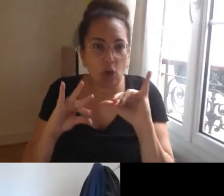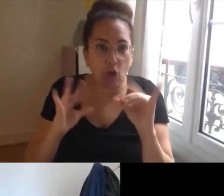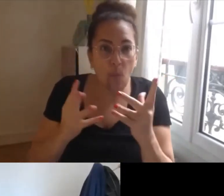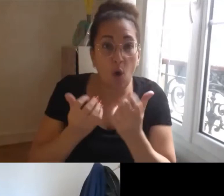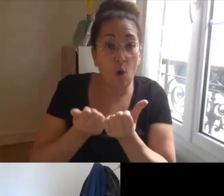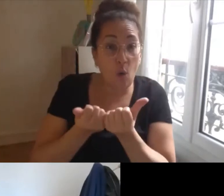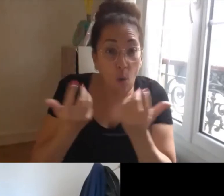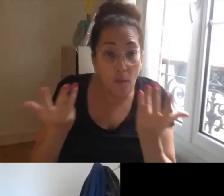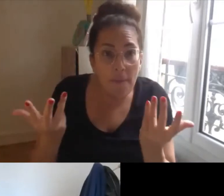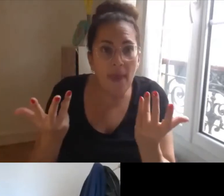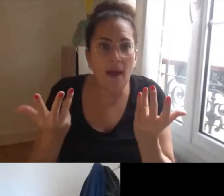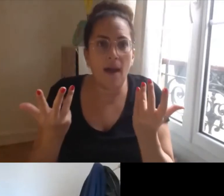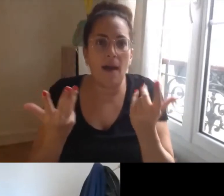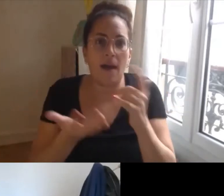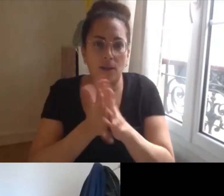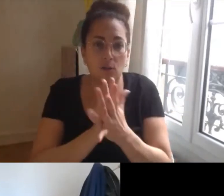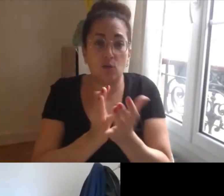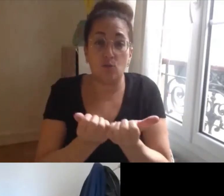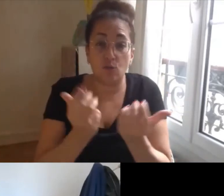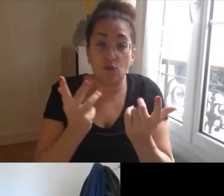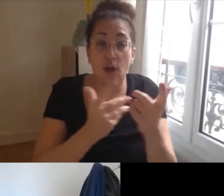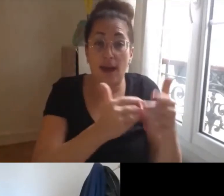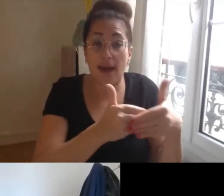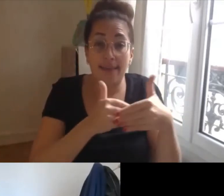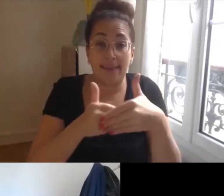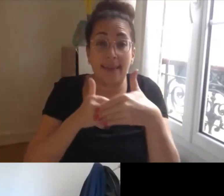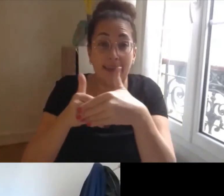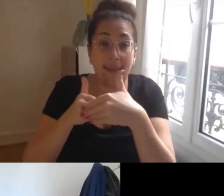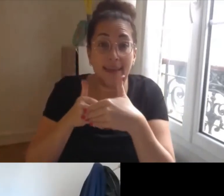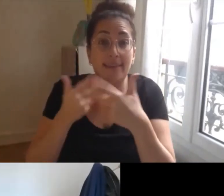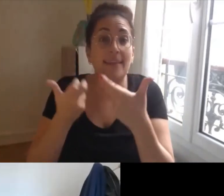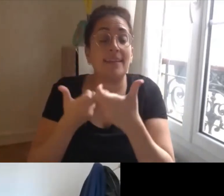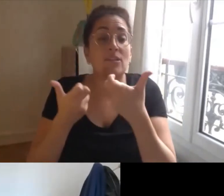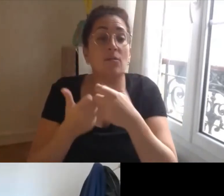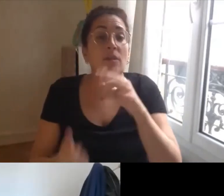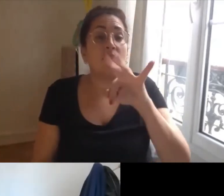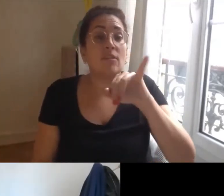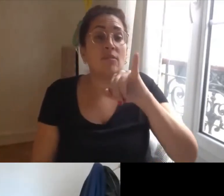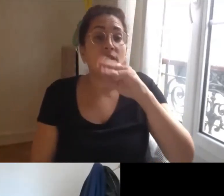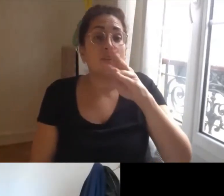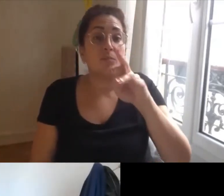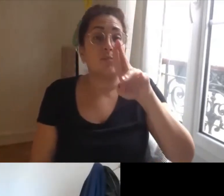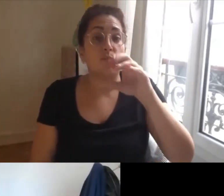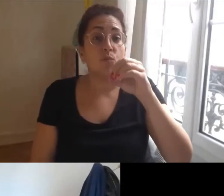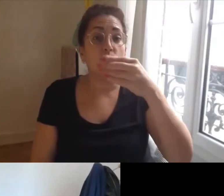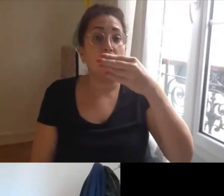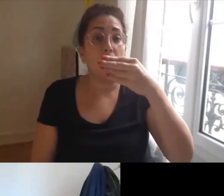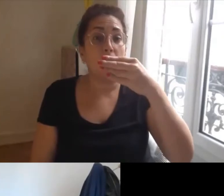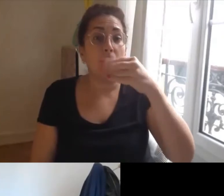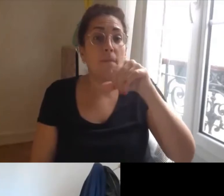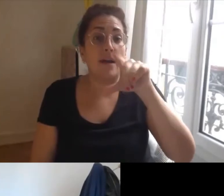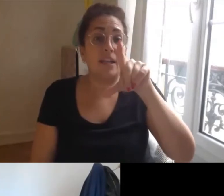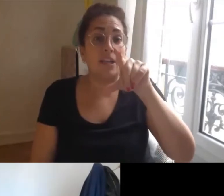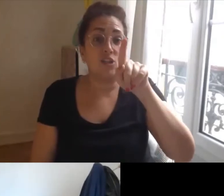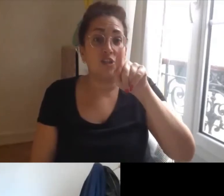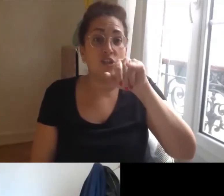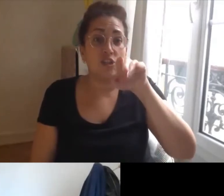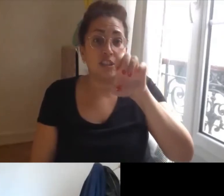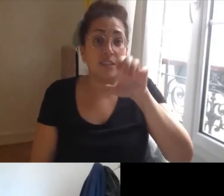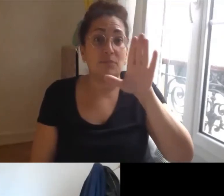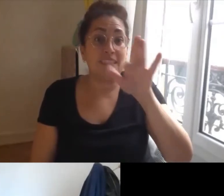donc par exemple un des partenaires associatifs et Fibromyalgie France qui correspond au fait qu'on a souhaité mettre la focale sur